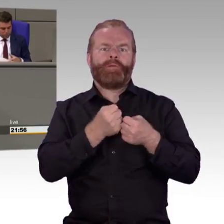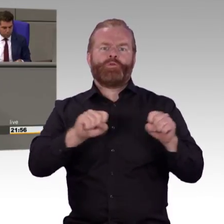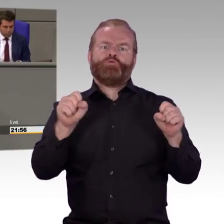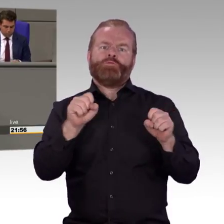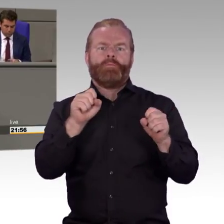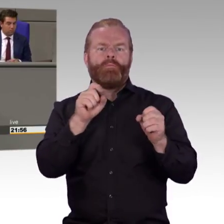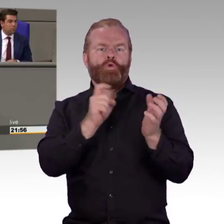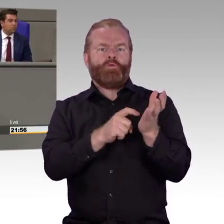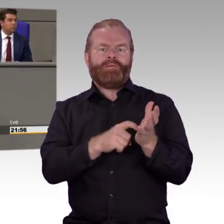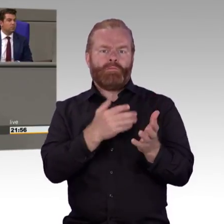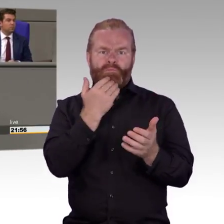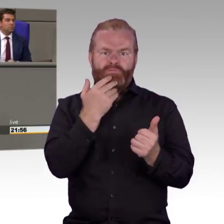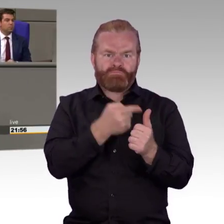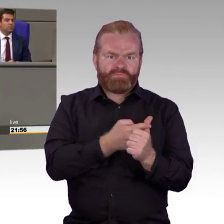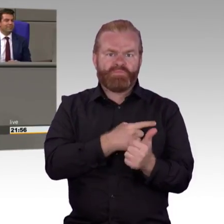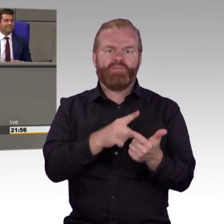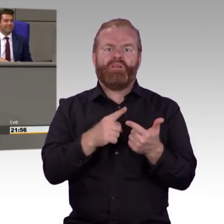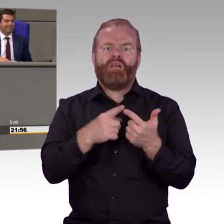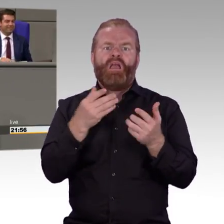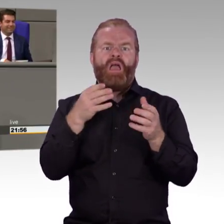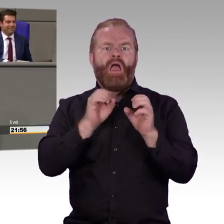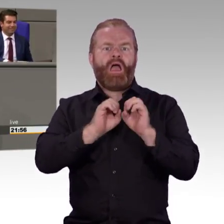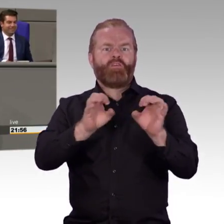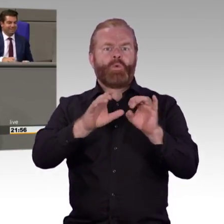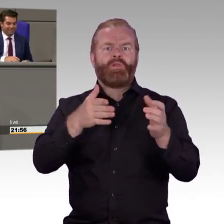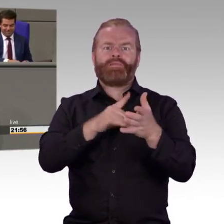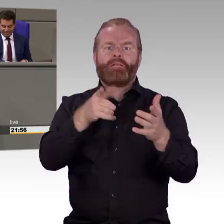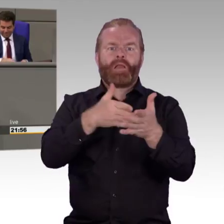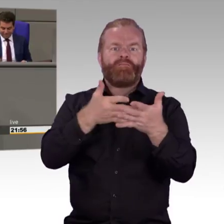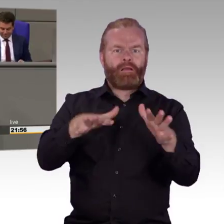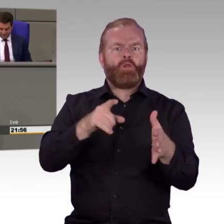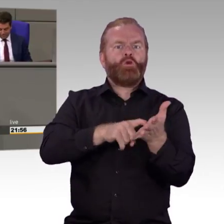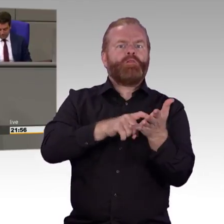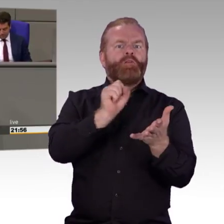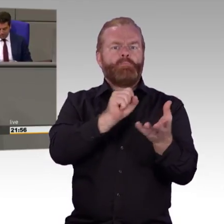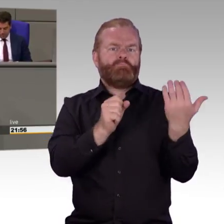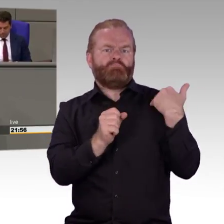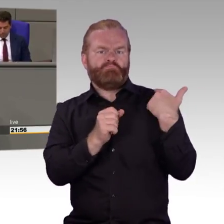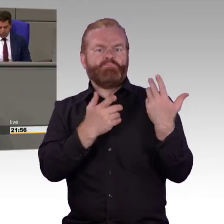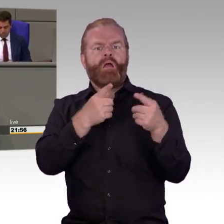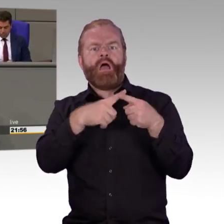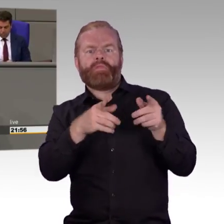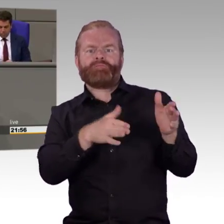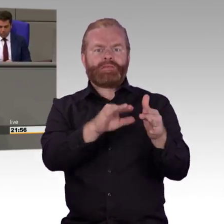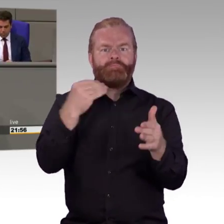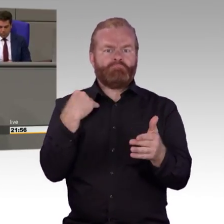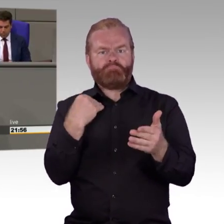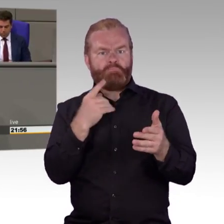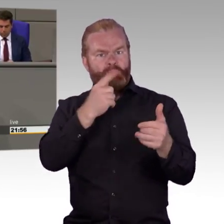bei der assistierten Ausbildung, bei den Gerüstbauern. Und wir nehmen, geschätzter Kollege Oellers, geschätzter Kollege Bartke, Ihre Aussagen